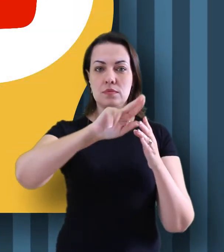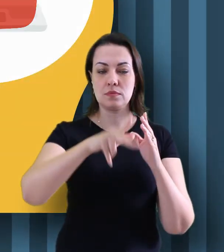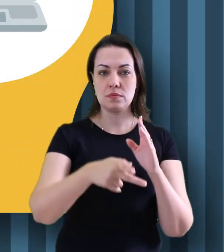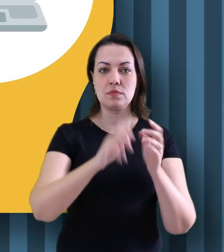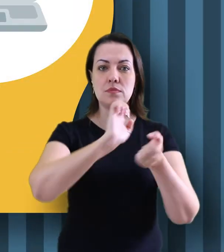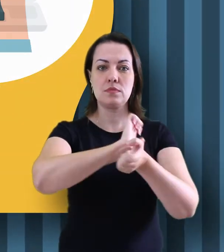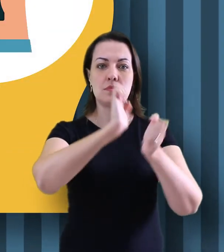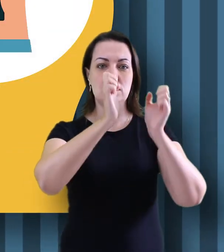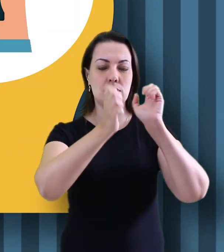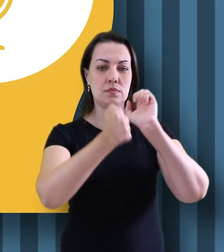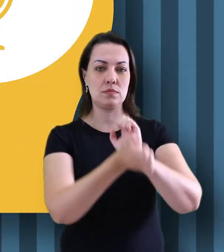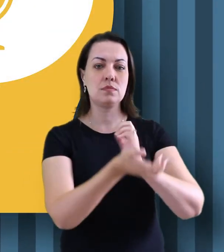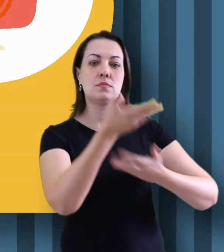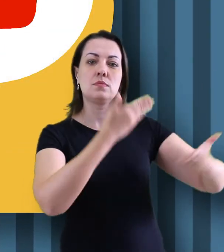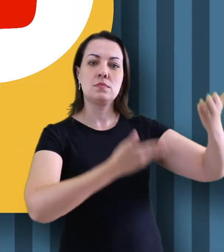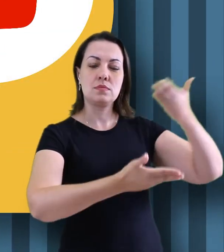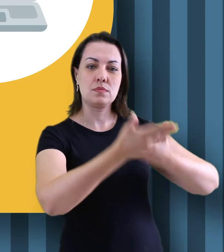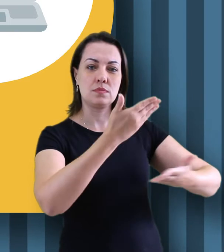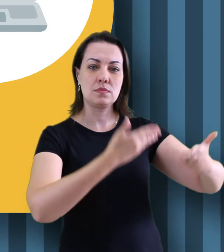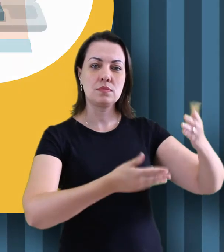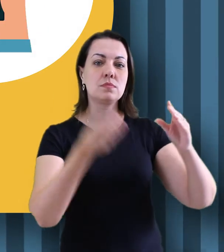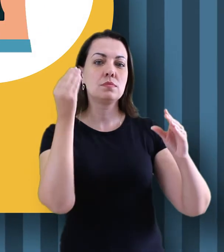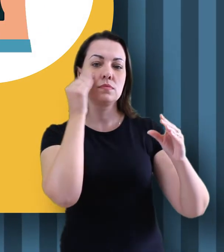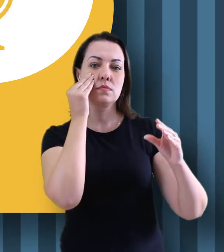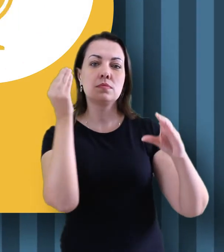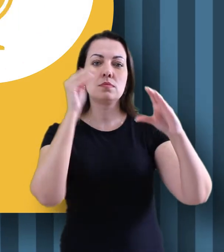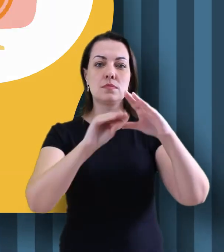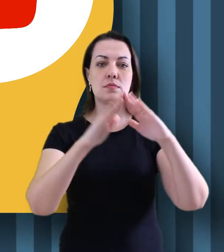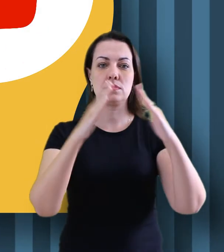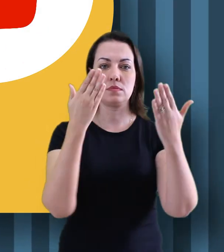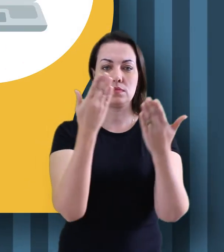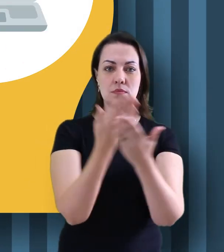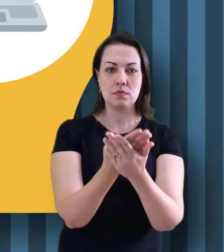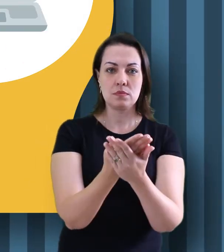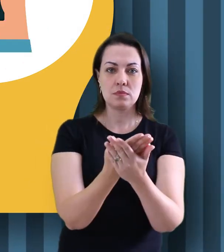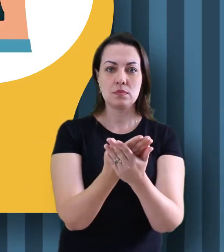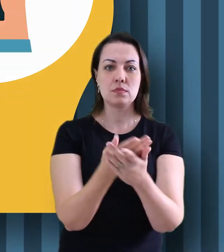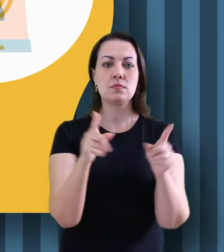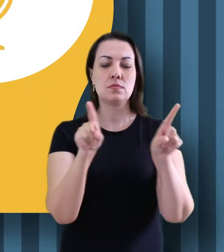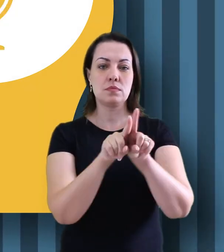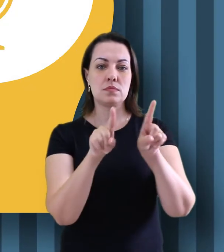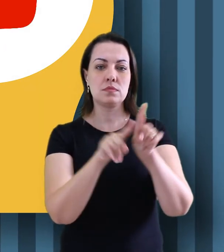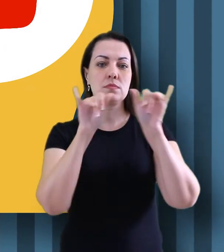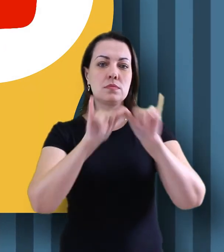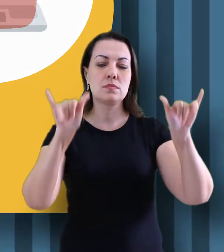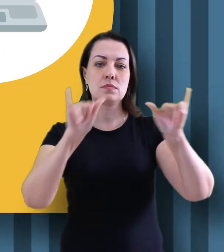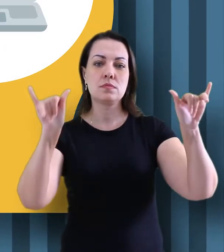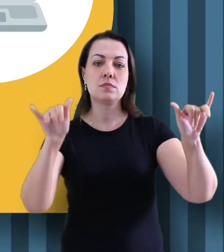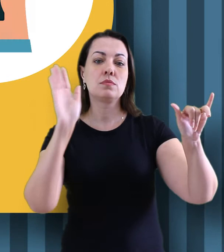viabilizar o compartilhamento de novas práticas pedagógicas e, principalmente, para divulgar aquelas que já